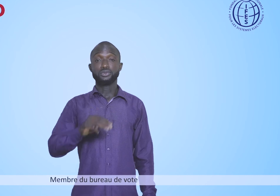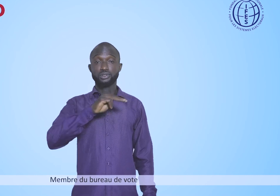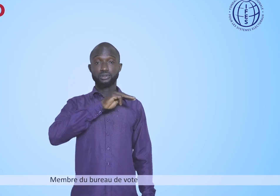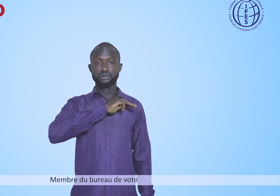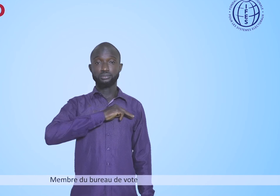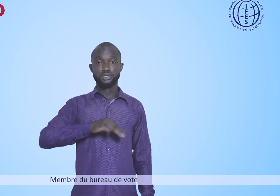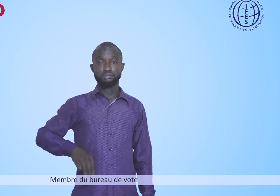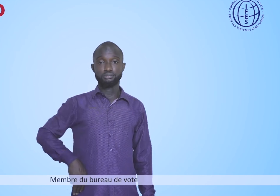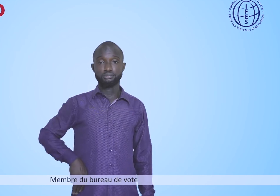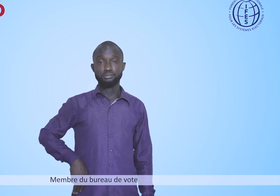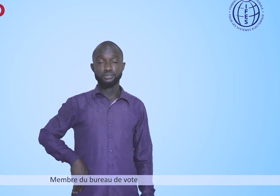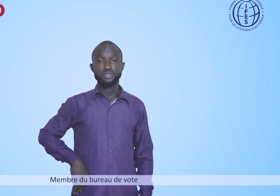Membre du bureau de vote Membre